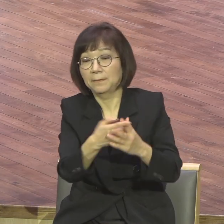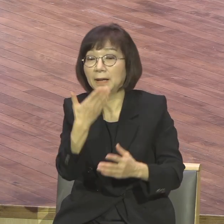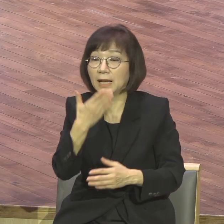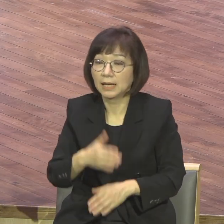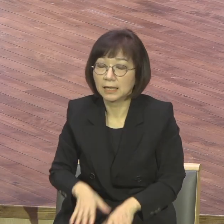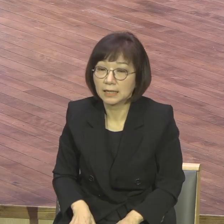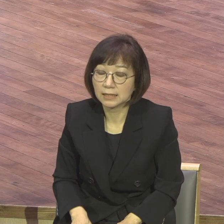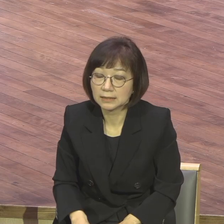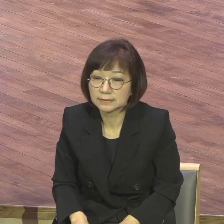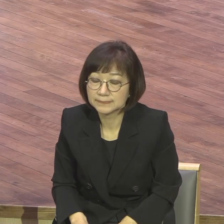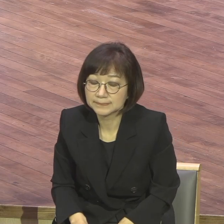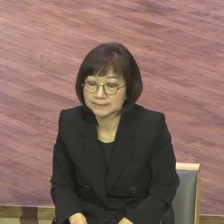건방할 수 있잖아요